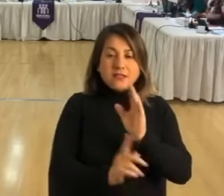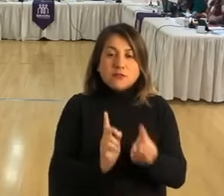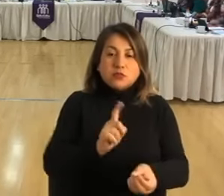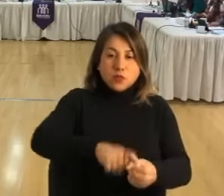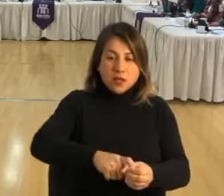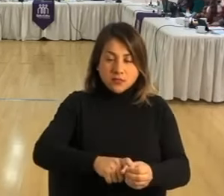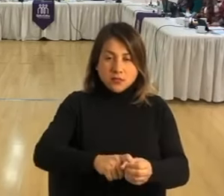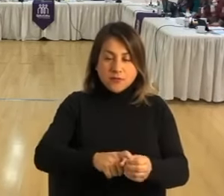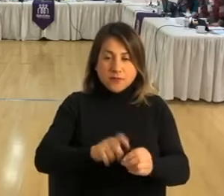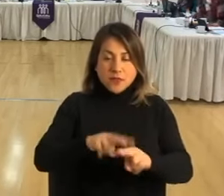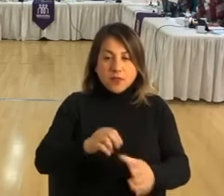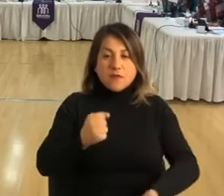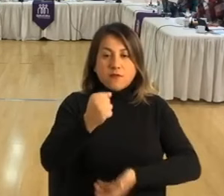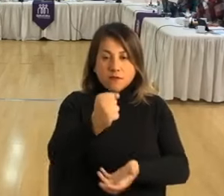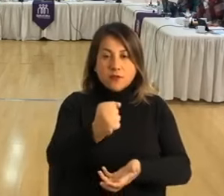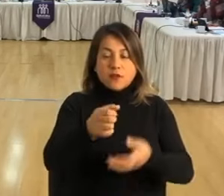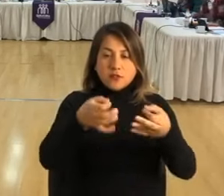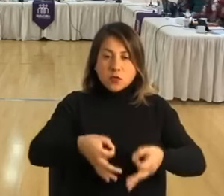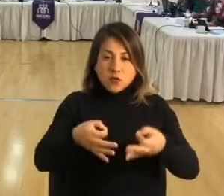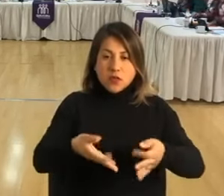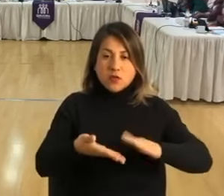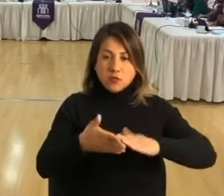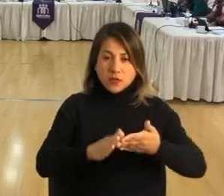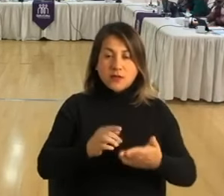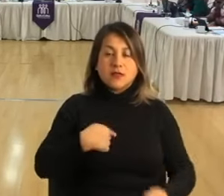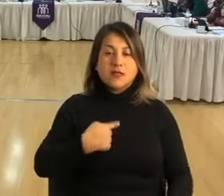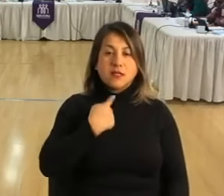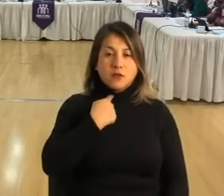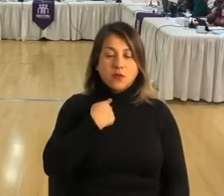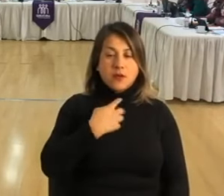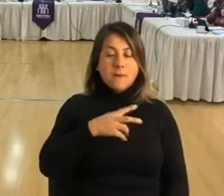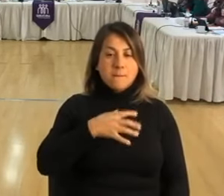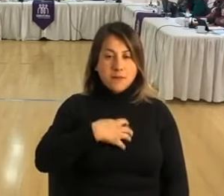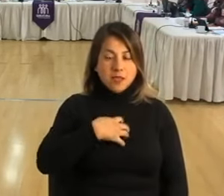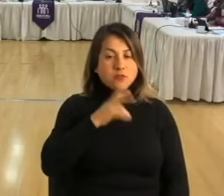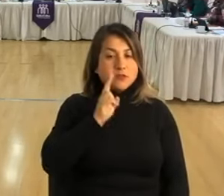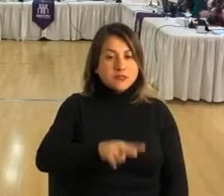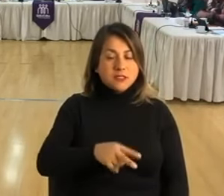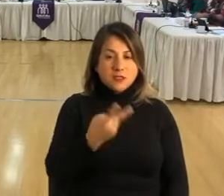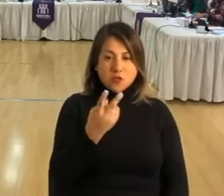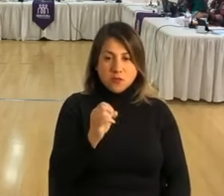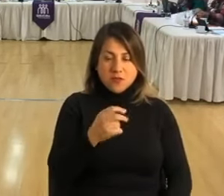postulación, fondo de seguridad comunitaria, que licitura sin miedo, 2023.